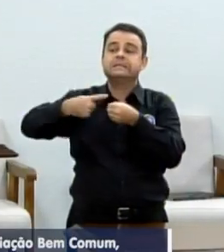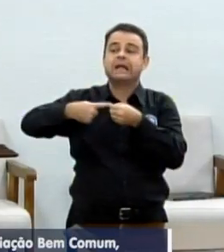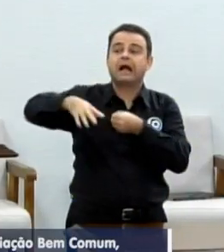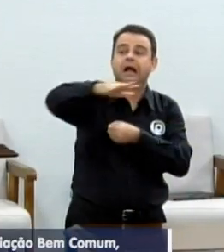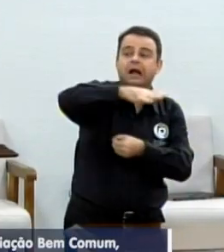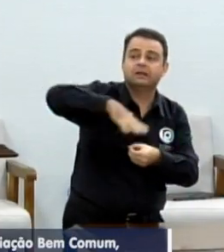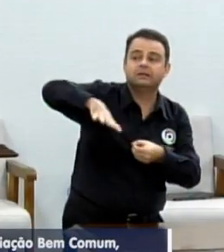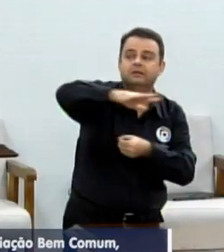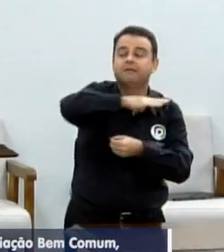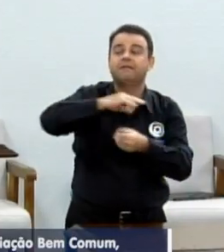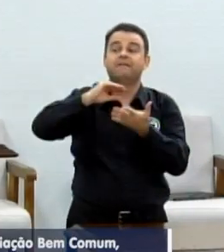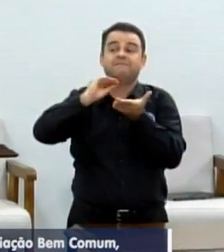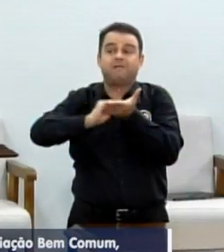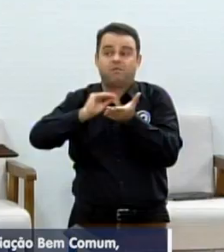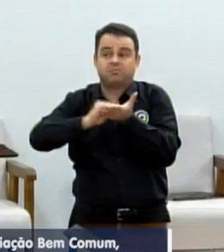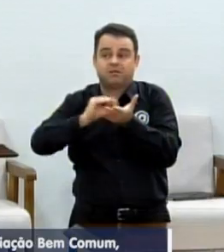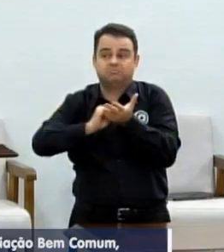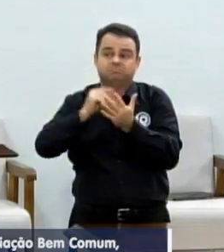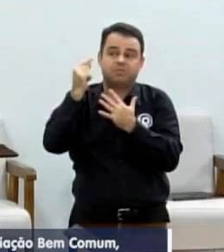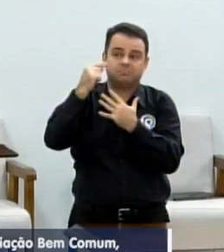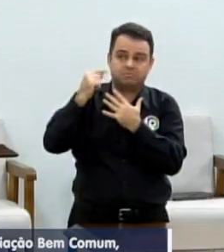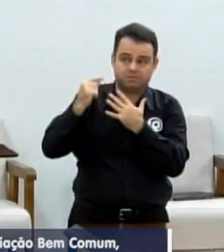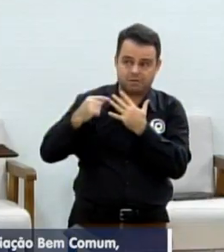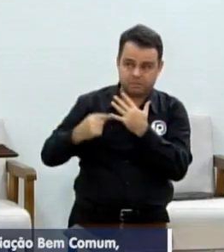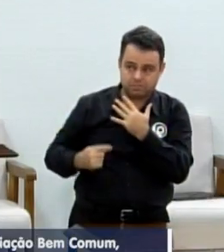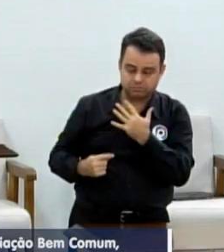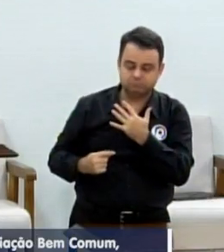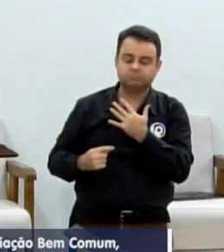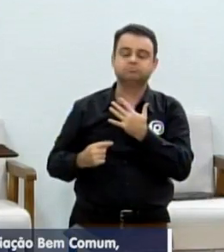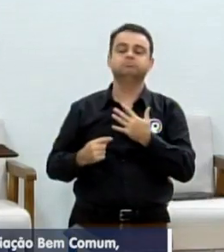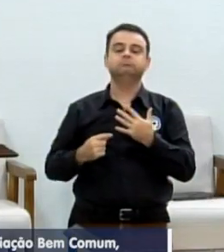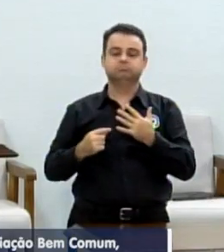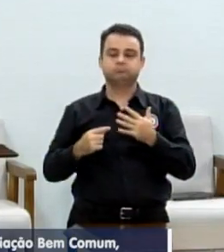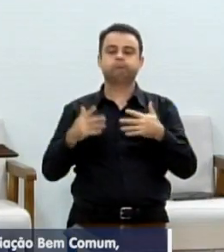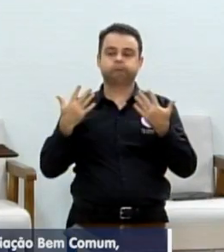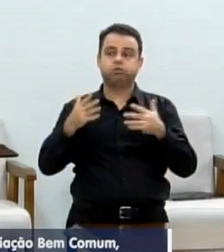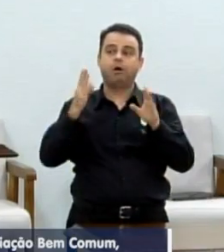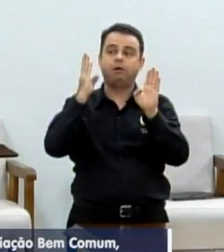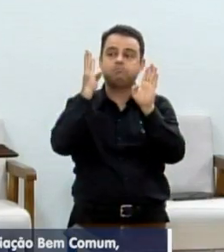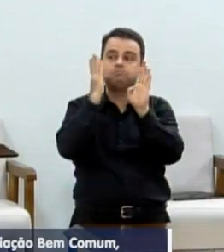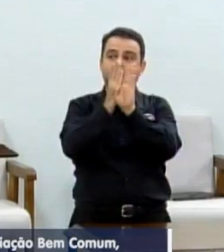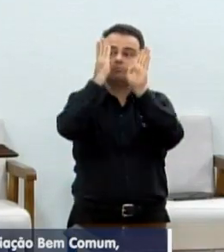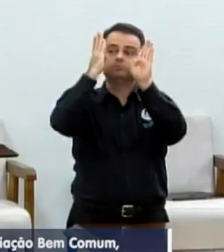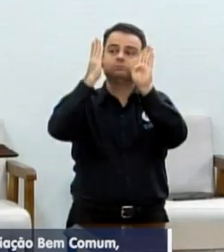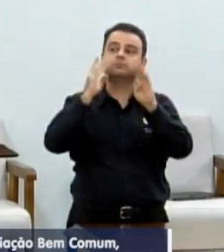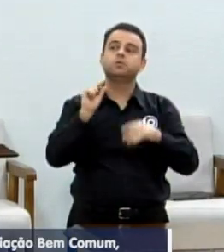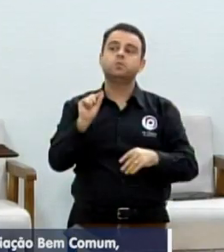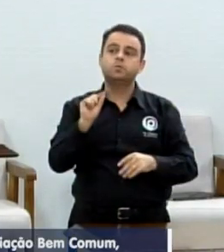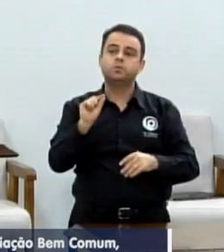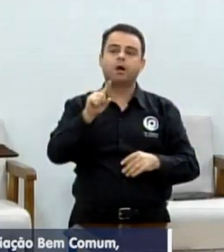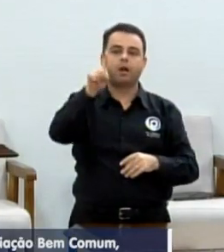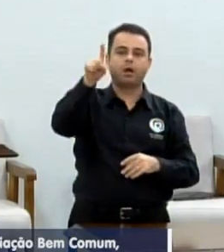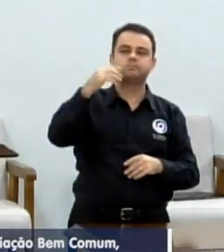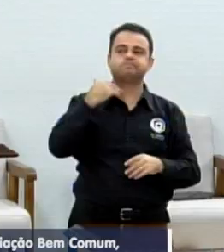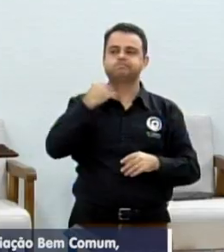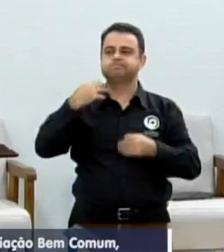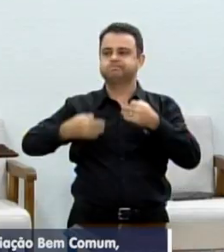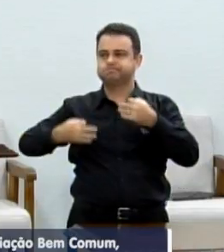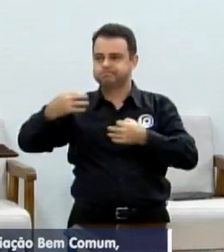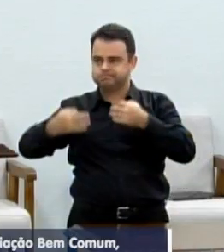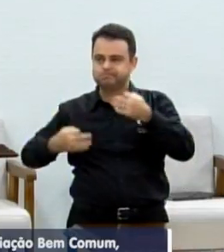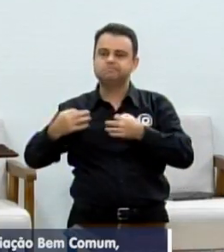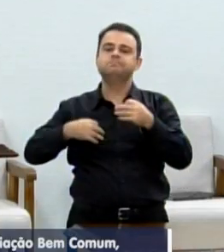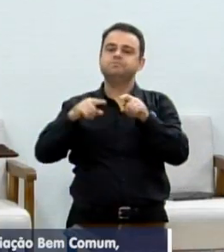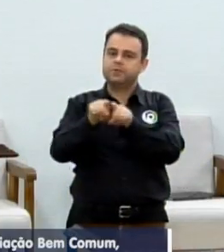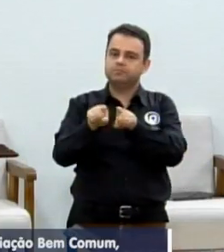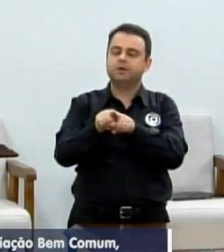onde foi pontuado o que chegava até o judiciário, através do